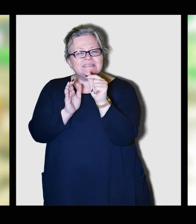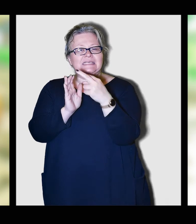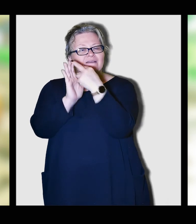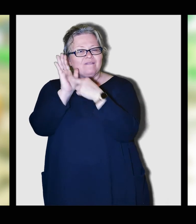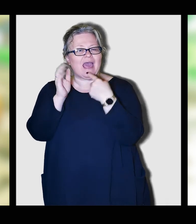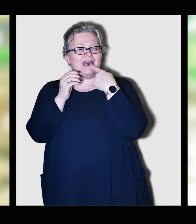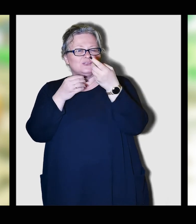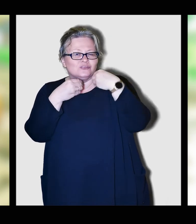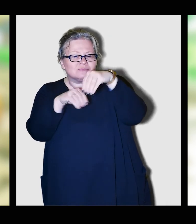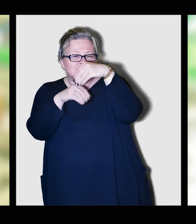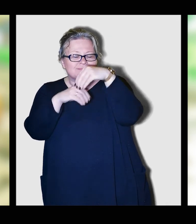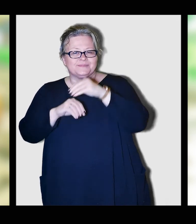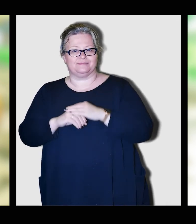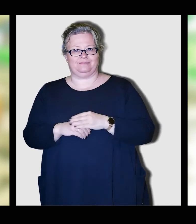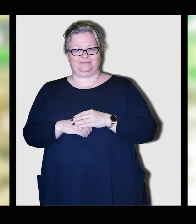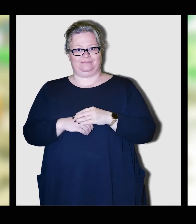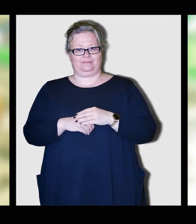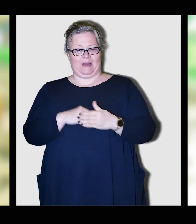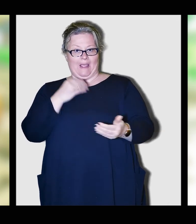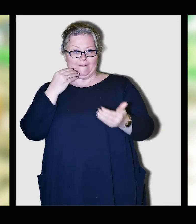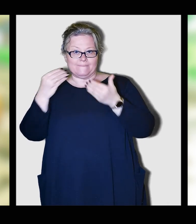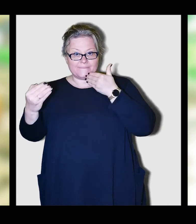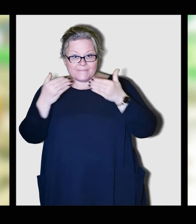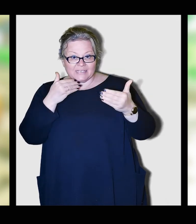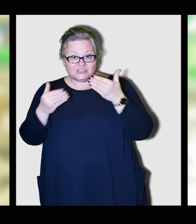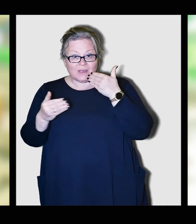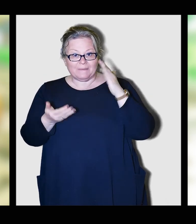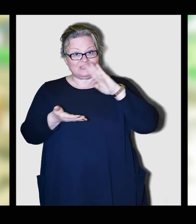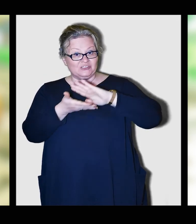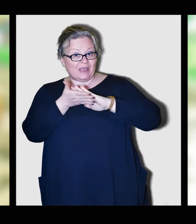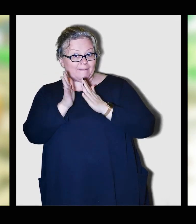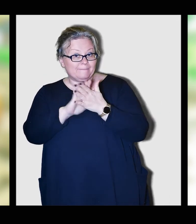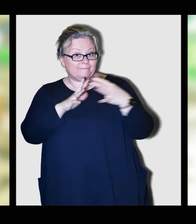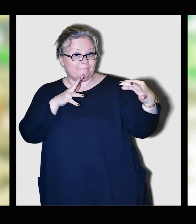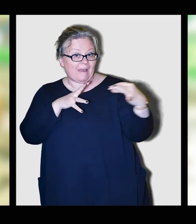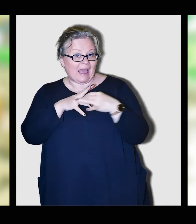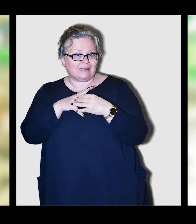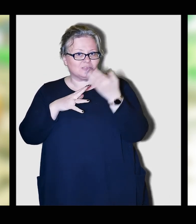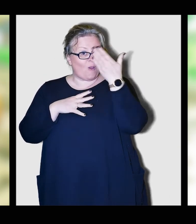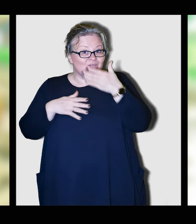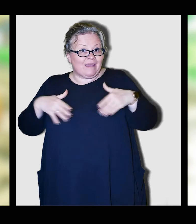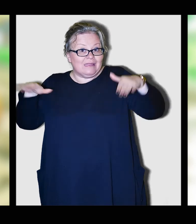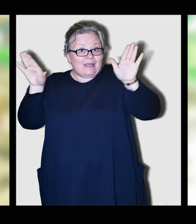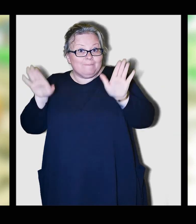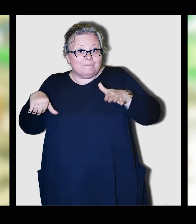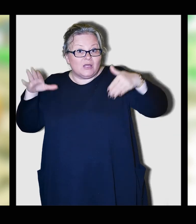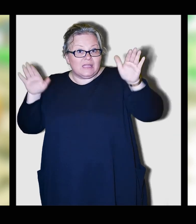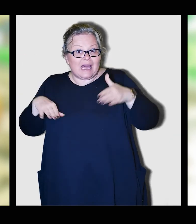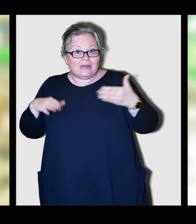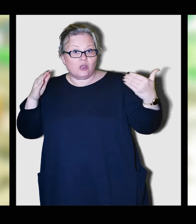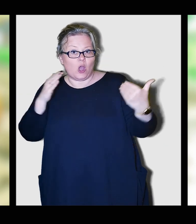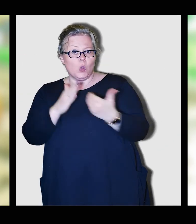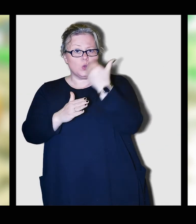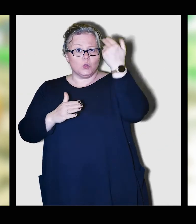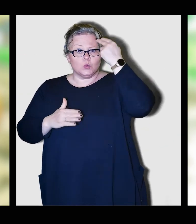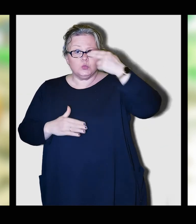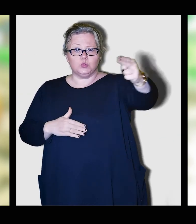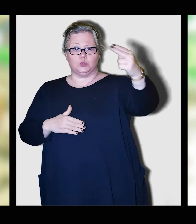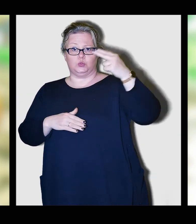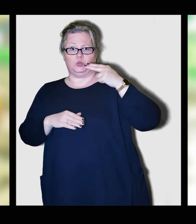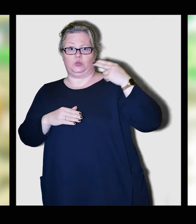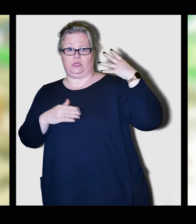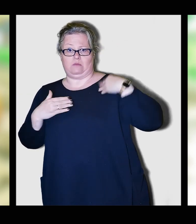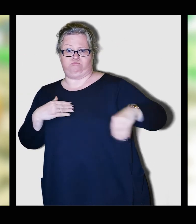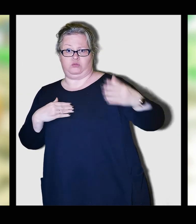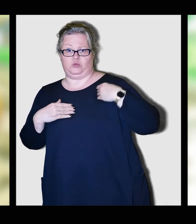versecskét. Mese-mese mátka, Fekete madárka, Úri bunda kopasz egér,